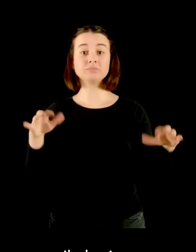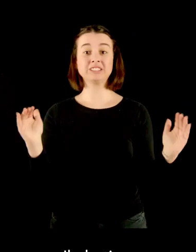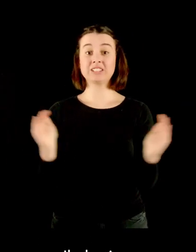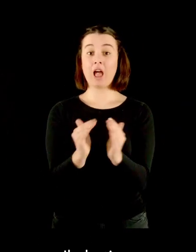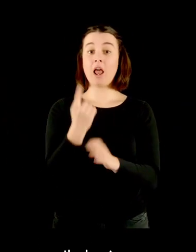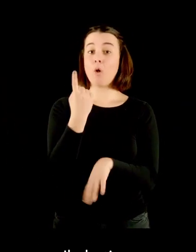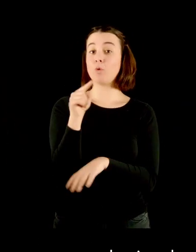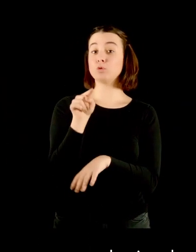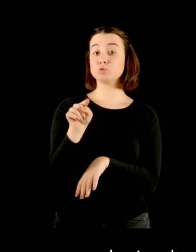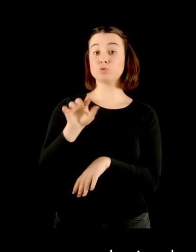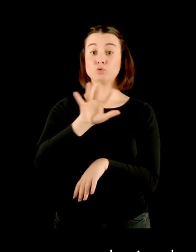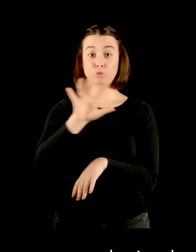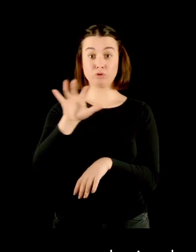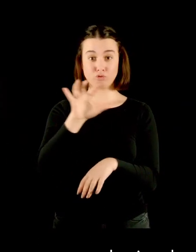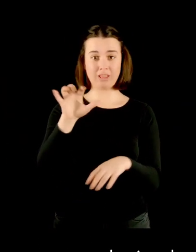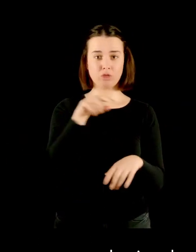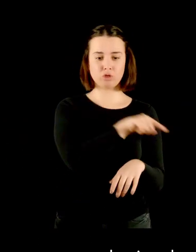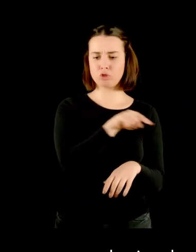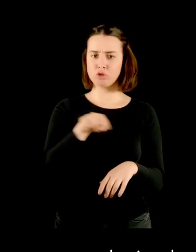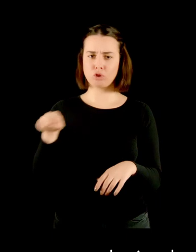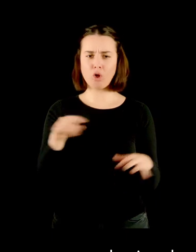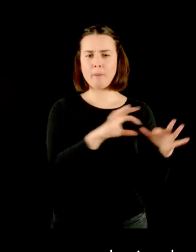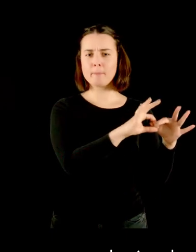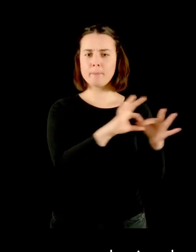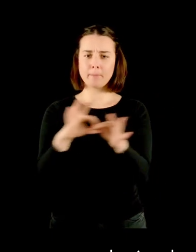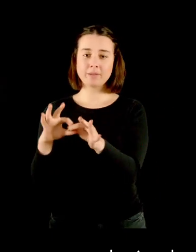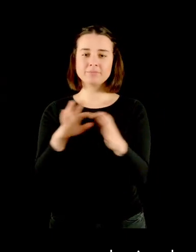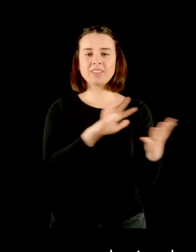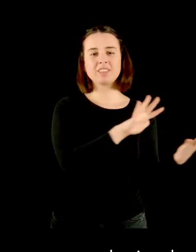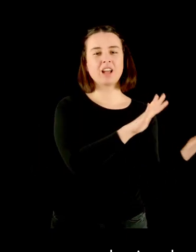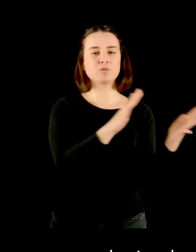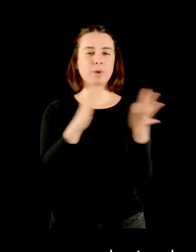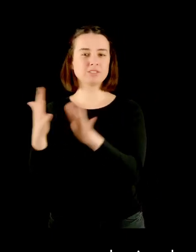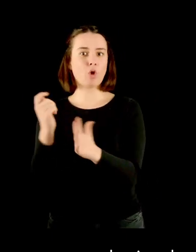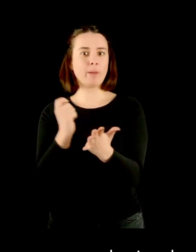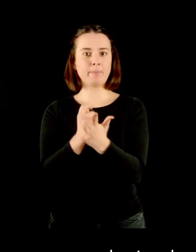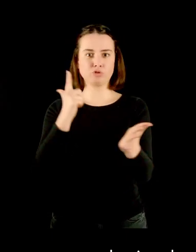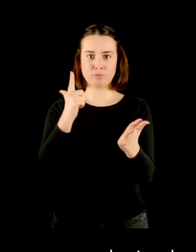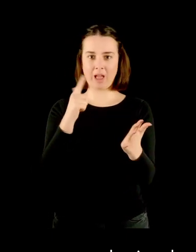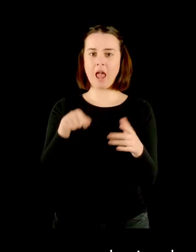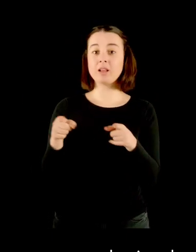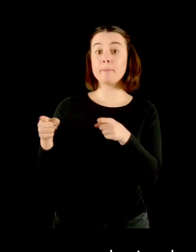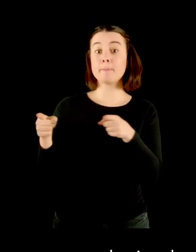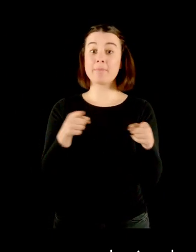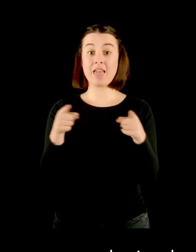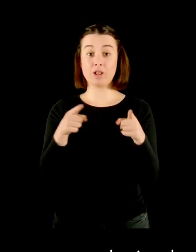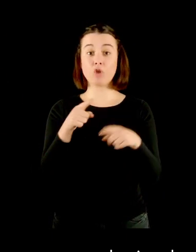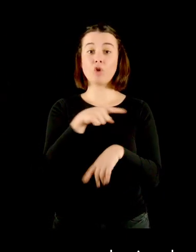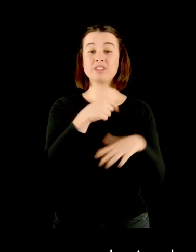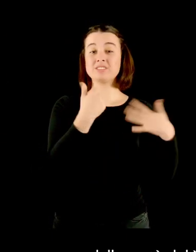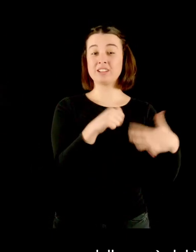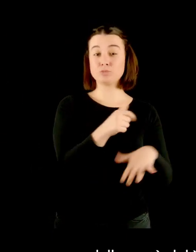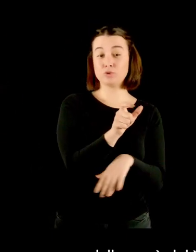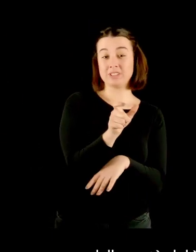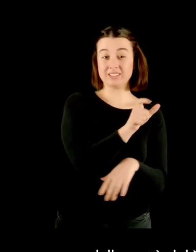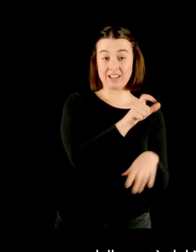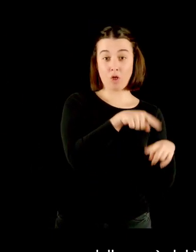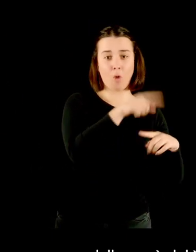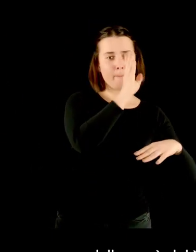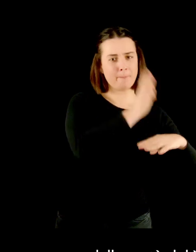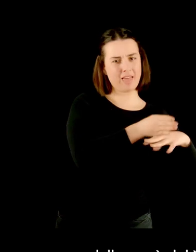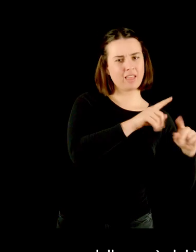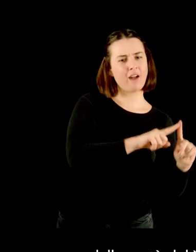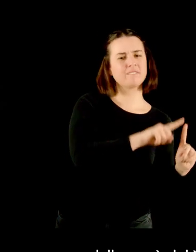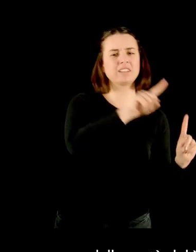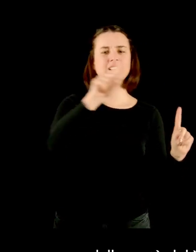a 500, che riproducono in successione le principali trasformazioni architettoniche dell'edificio, dalla metà del